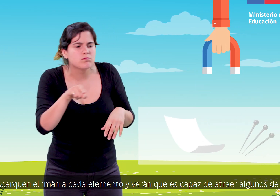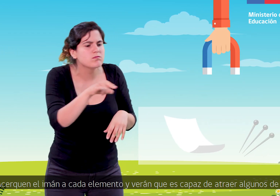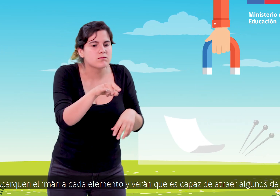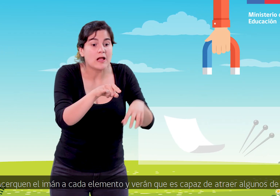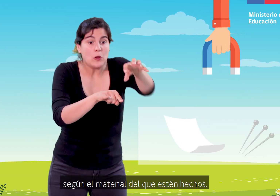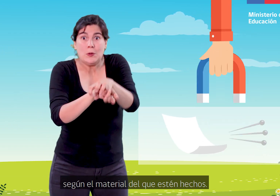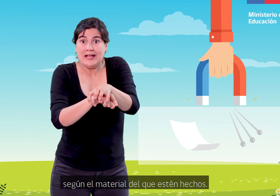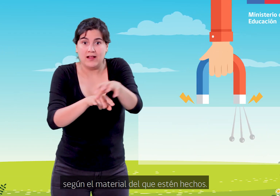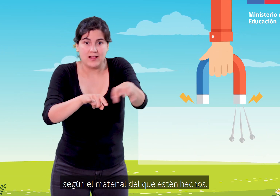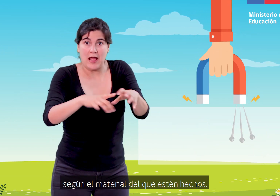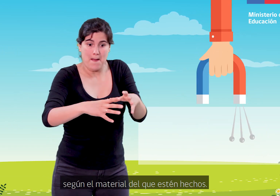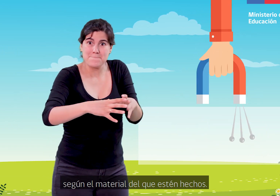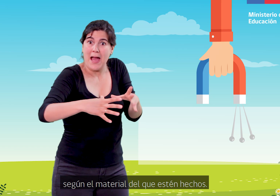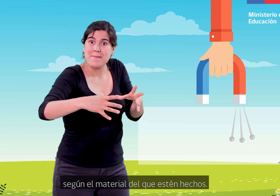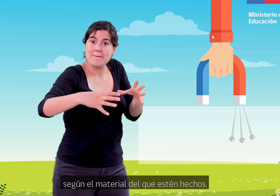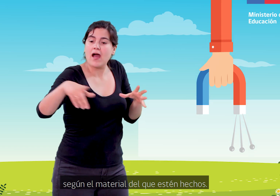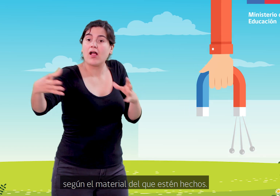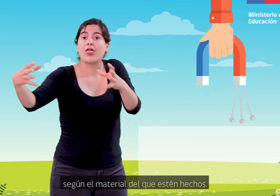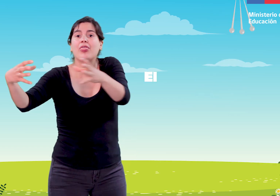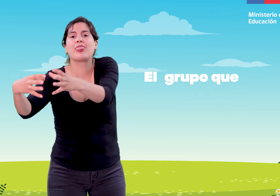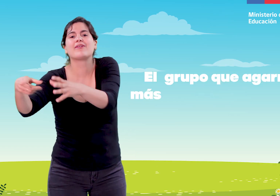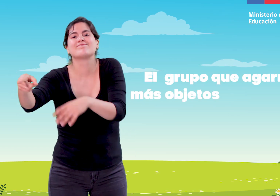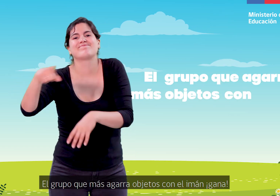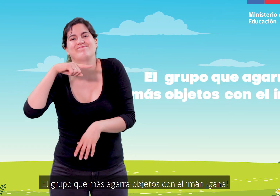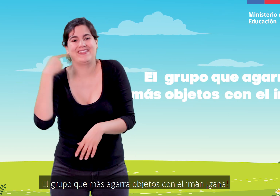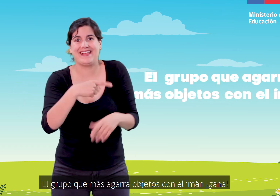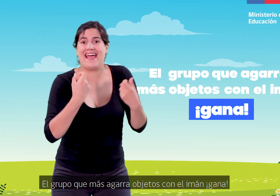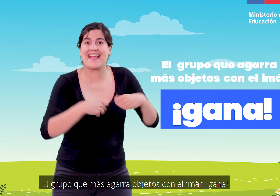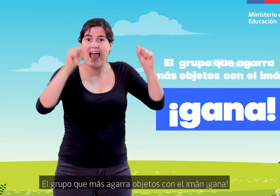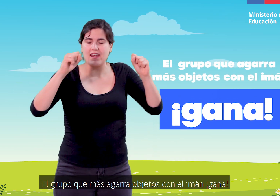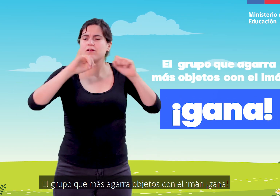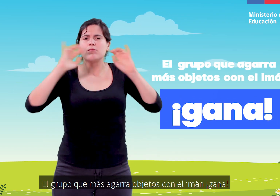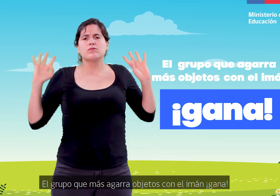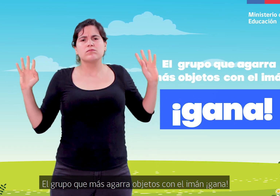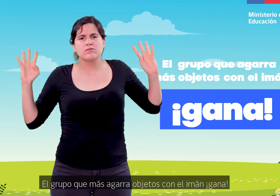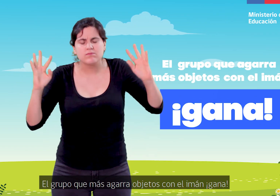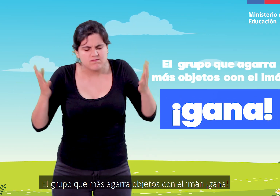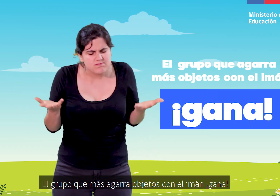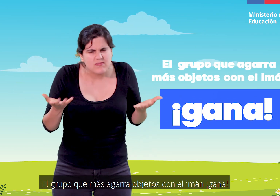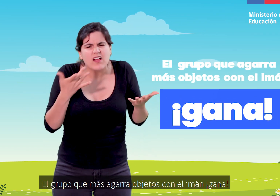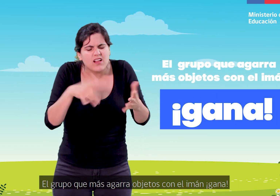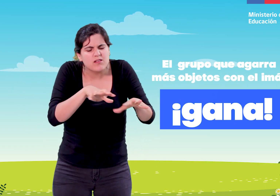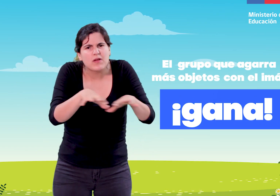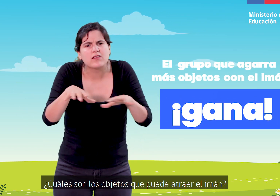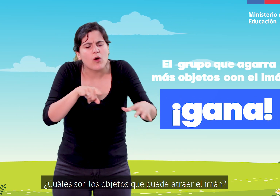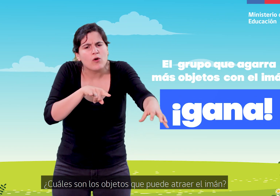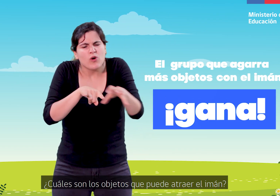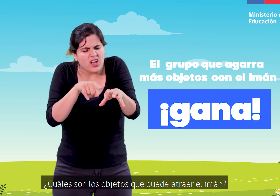de ellos según el material del que estén hechos. El grupo que más agarra objetos con el imán gana. ¿Cuáles son los